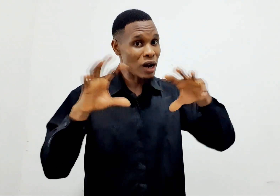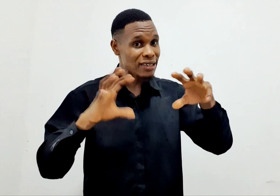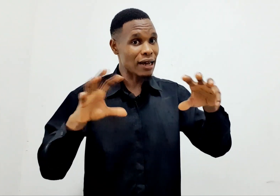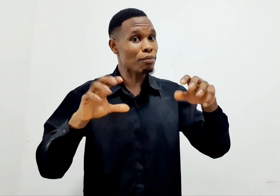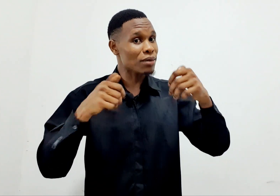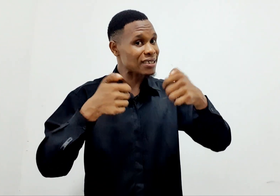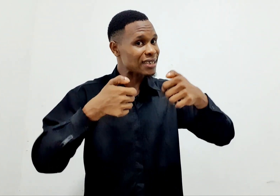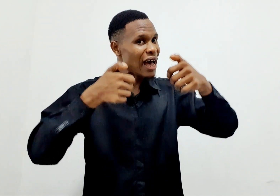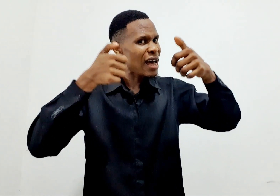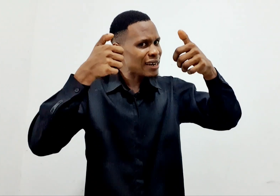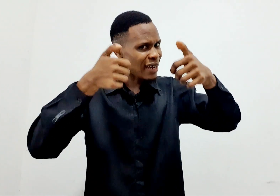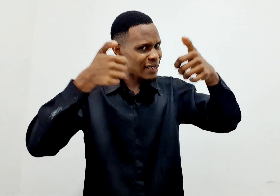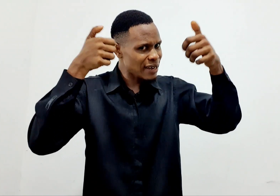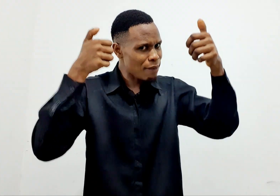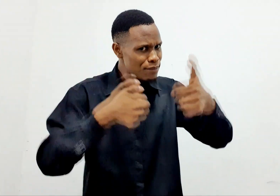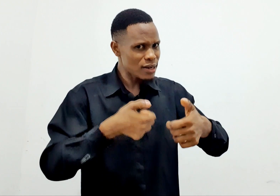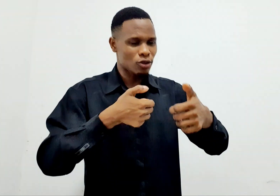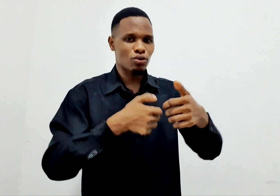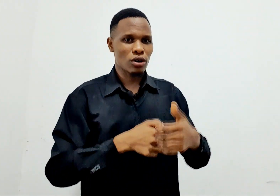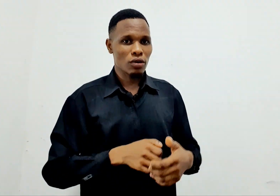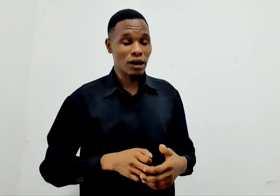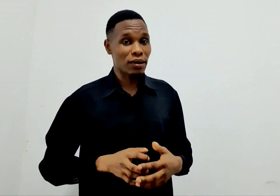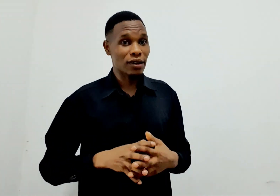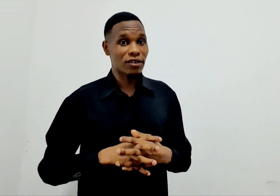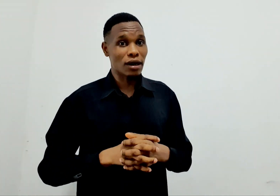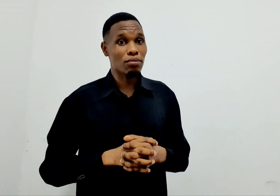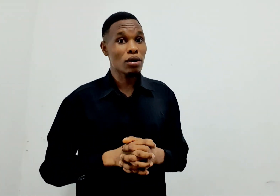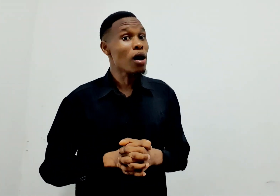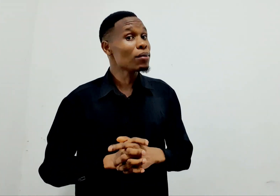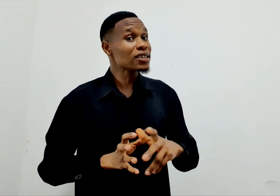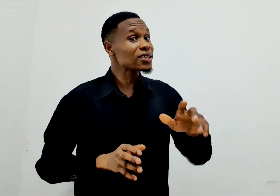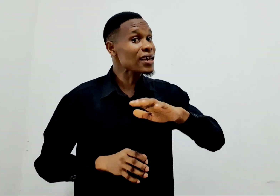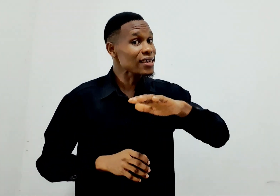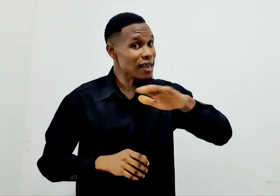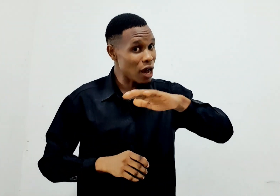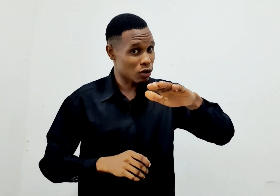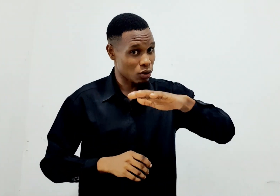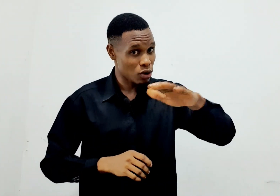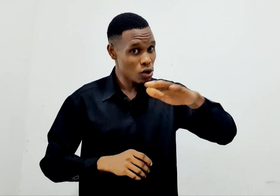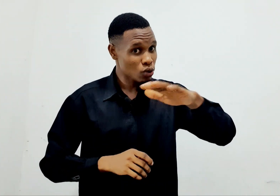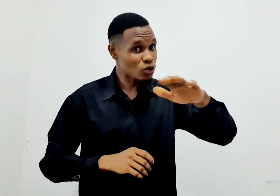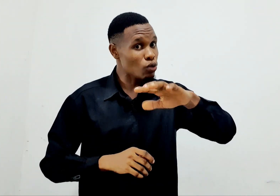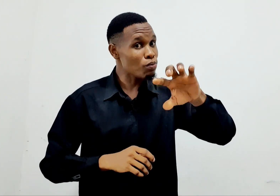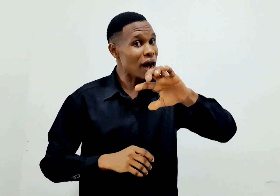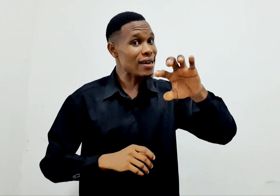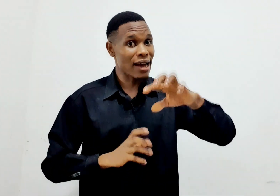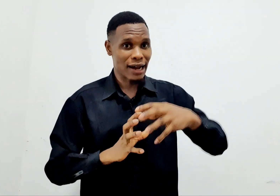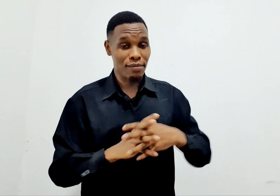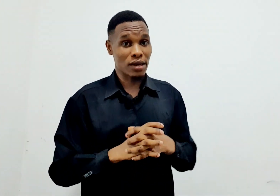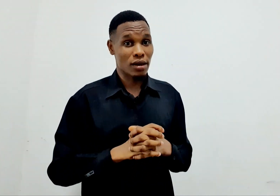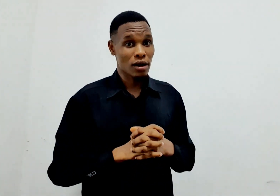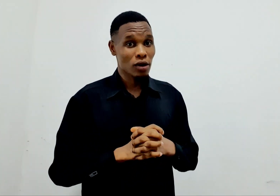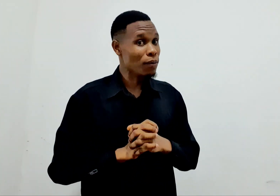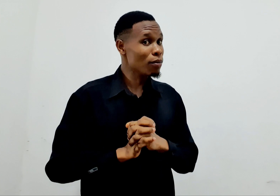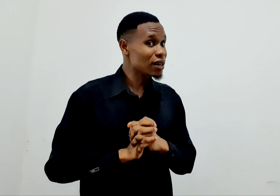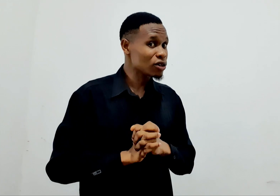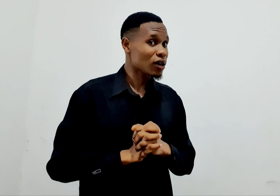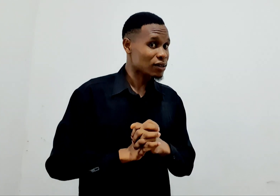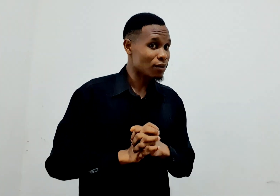Whatsappu. Masa dakika mbili tu. Unapata vitabu. Mashe yako. Uskumbali angamie. Usabama andiko wanasema